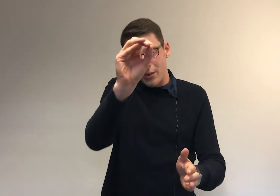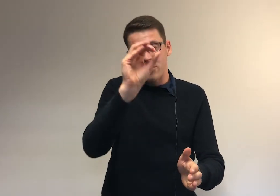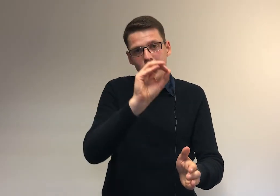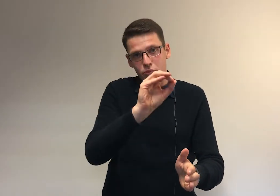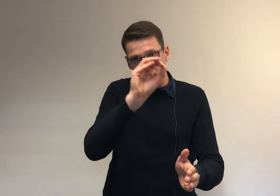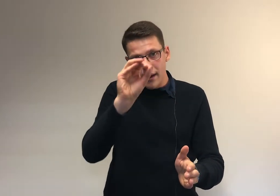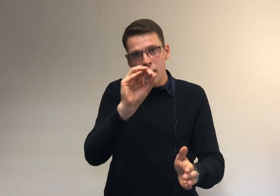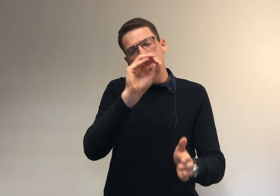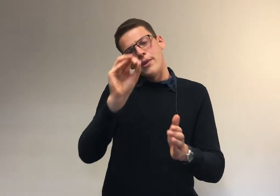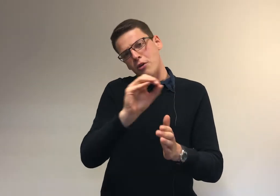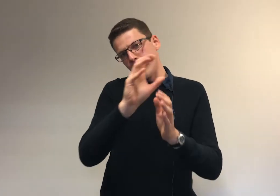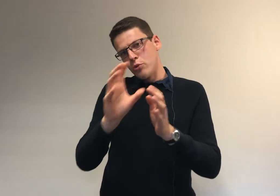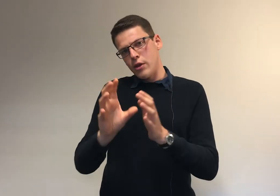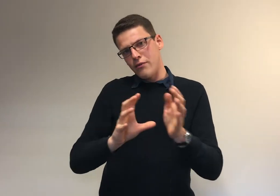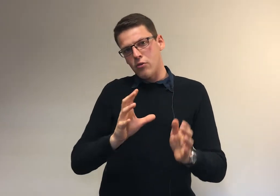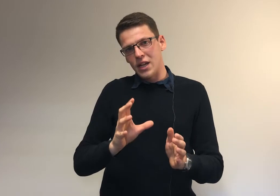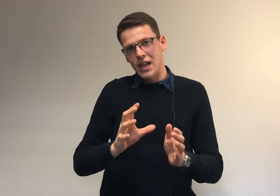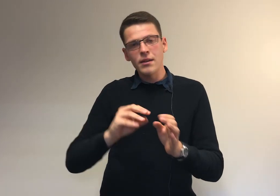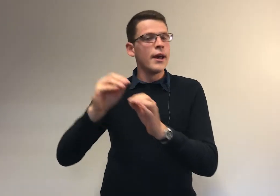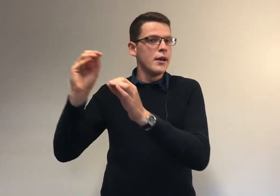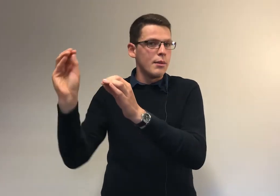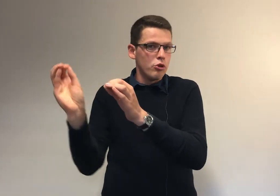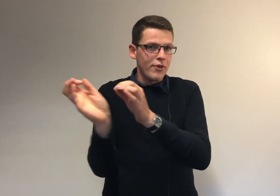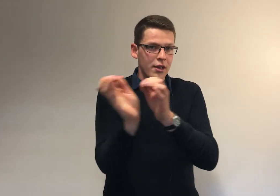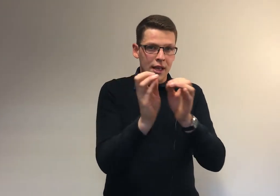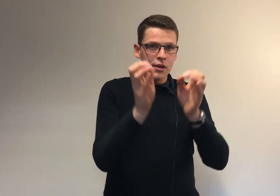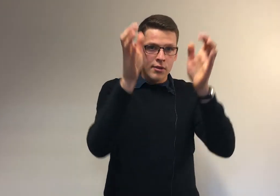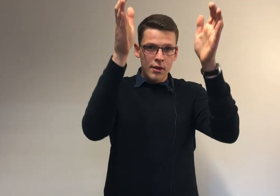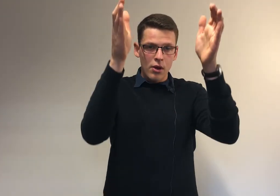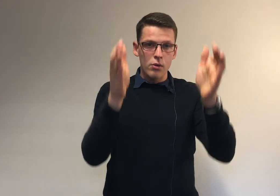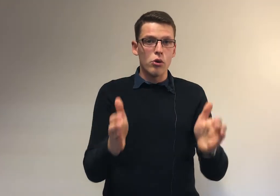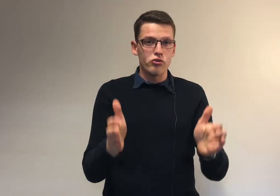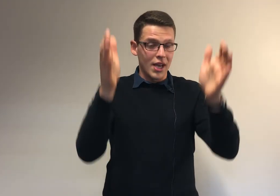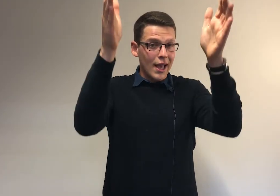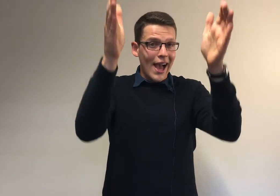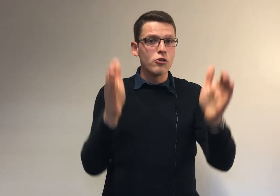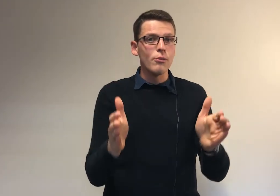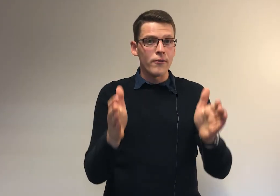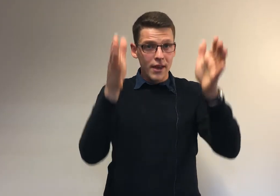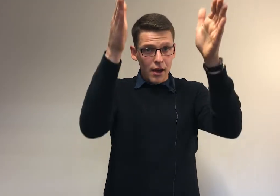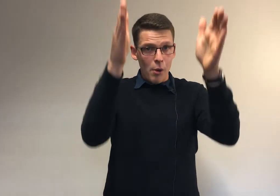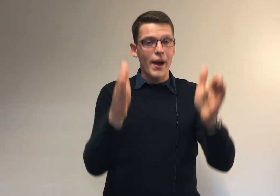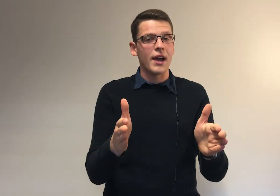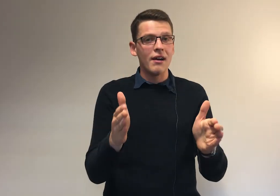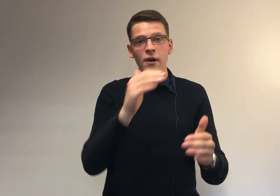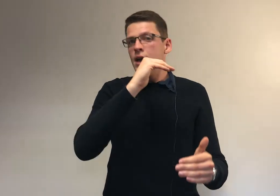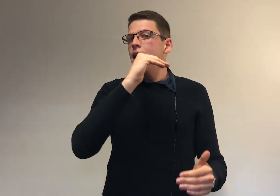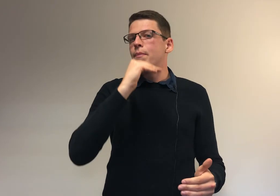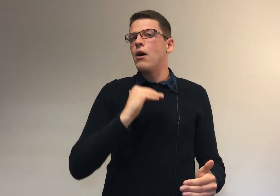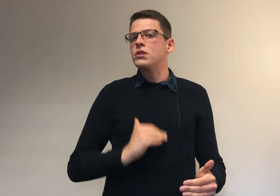mettant des points, bien que vu que nous soyons en faculté de lettres, c'est mieux de faire un texte, je veux dire, argumenté, en paragraphe, et pas en